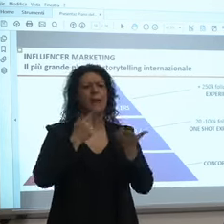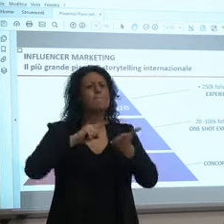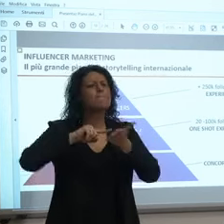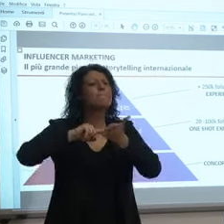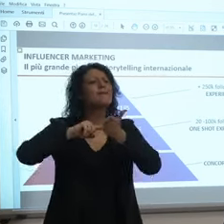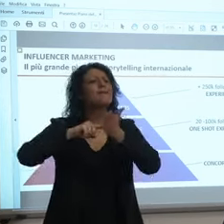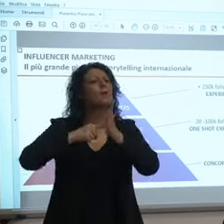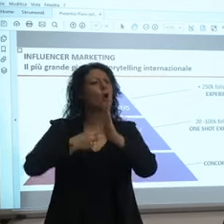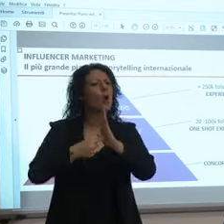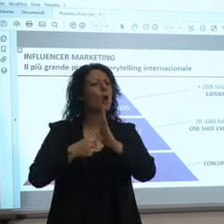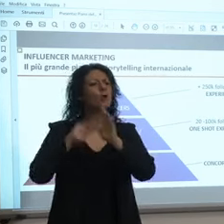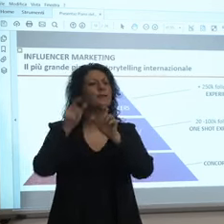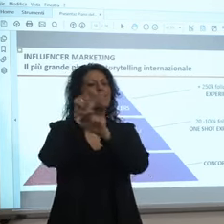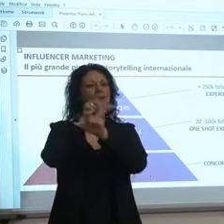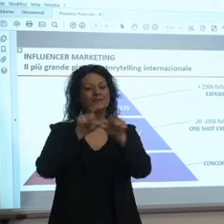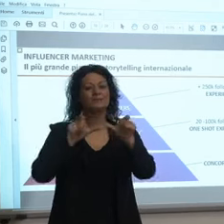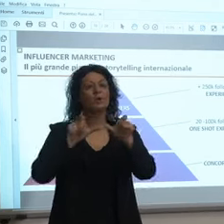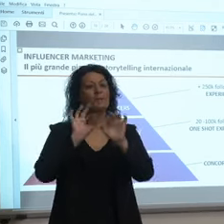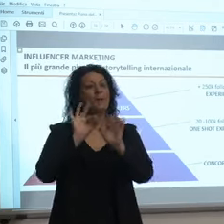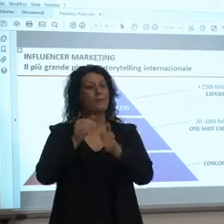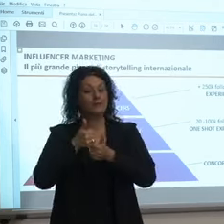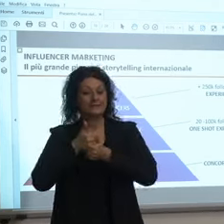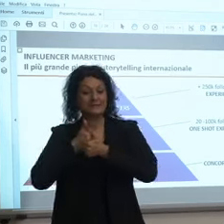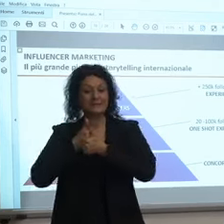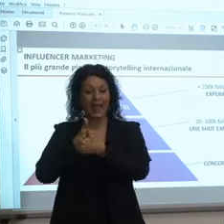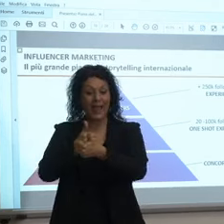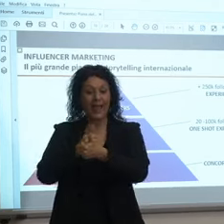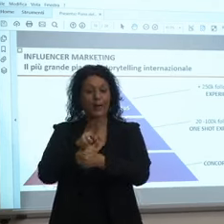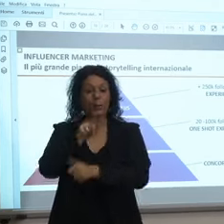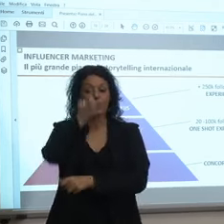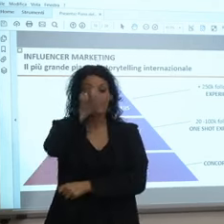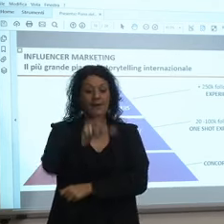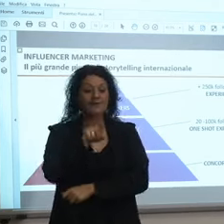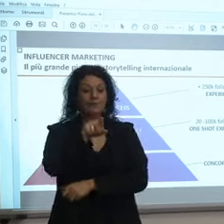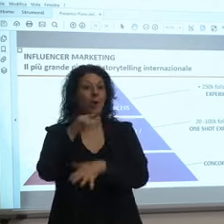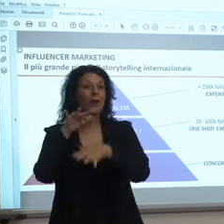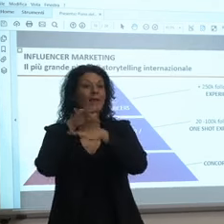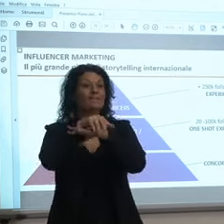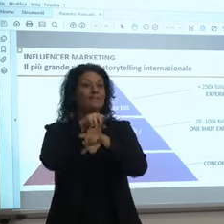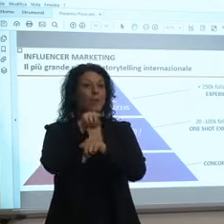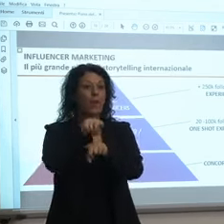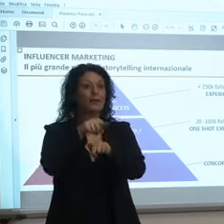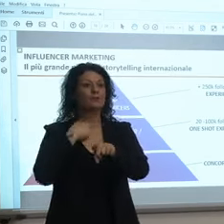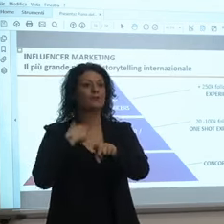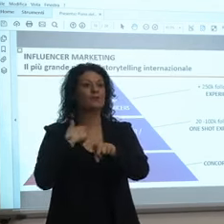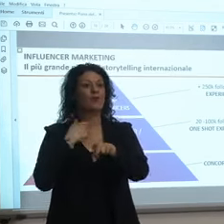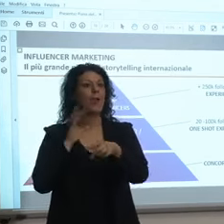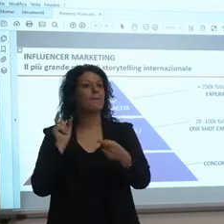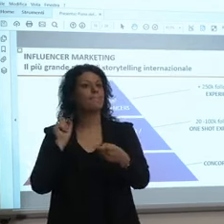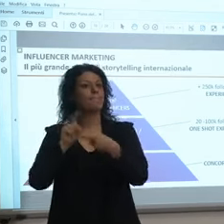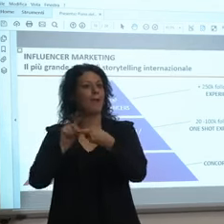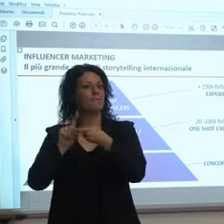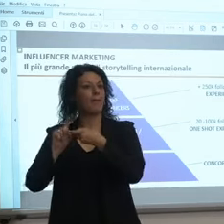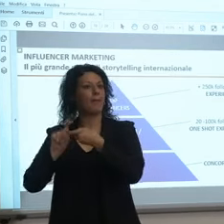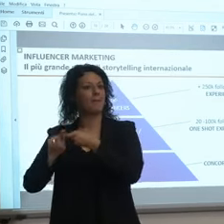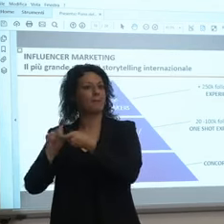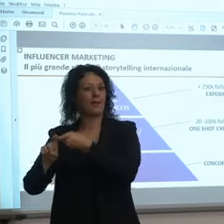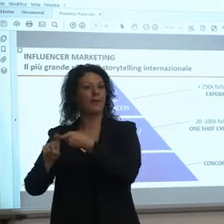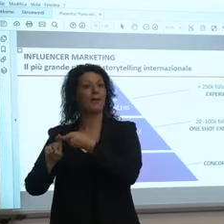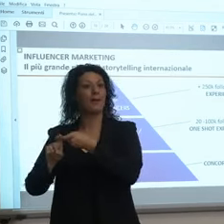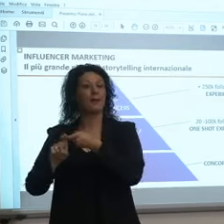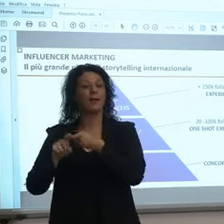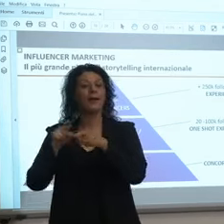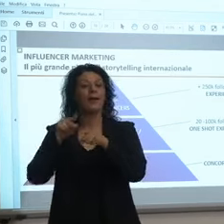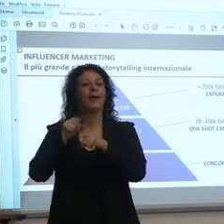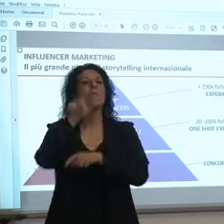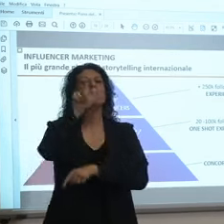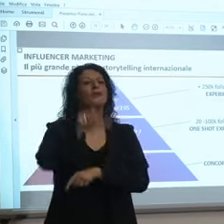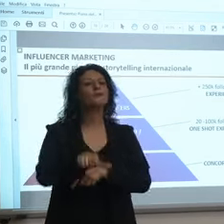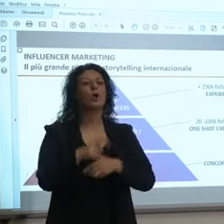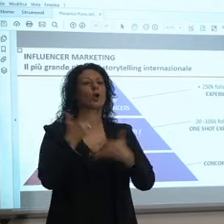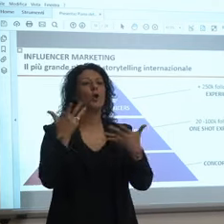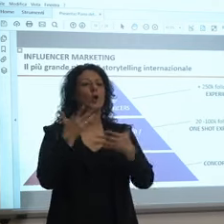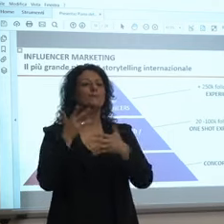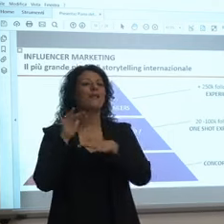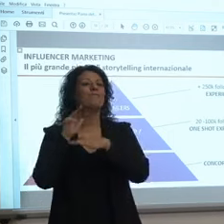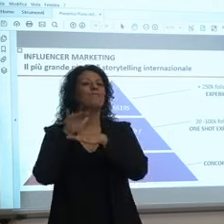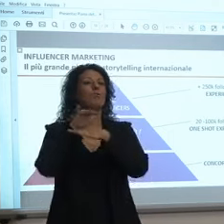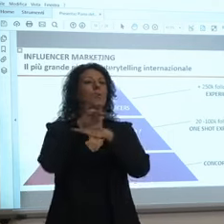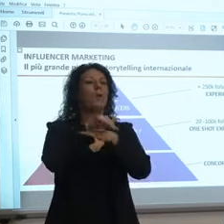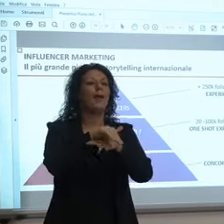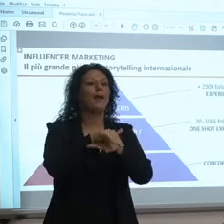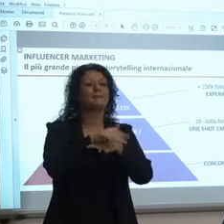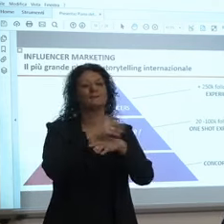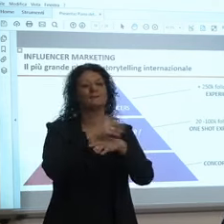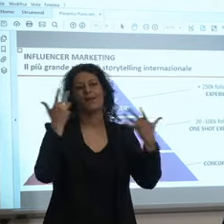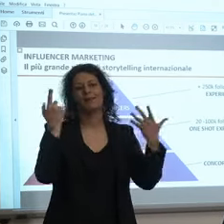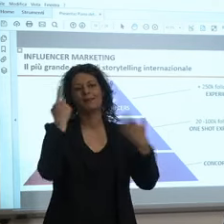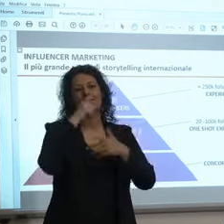di followers cioè di gente che segue questi influencer che sono quelli che influenzano le persone nei social per fare